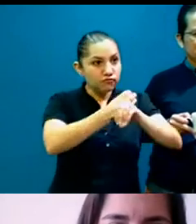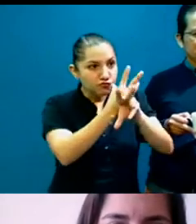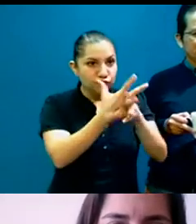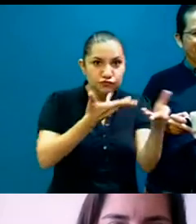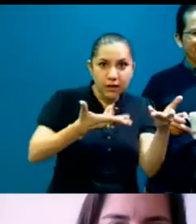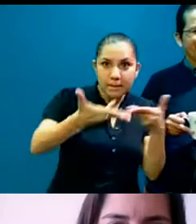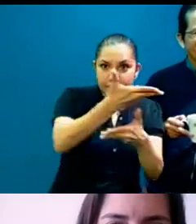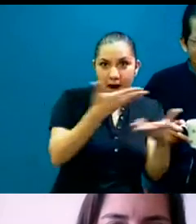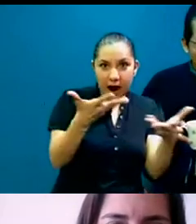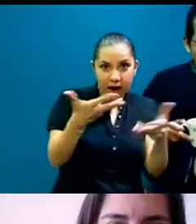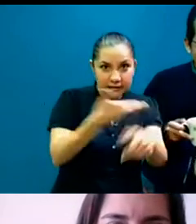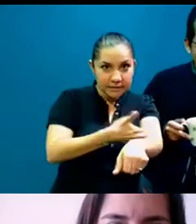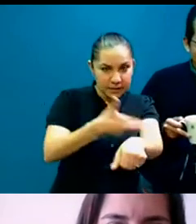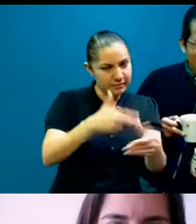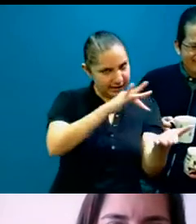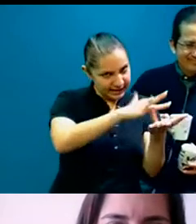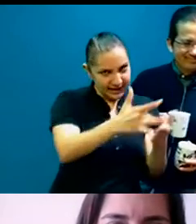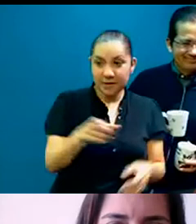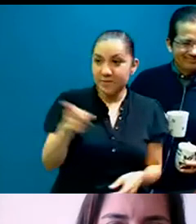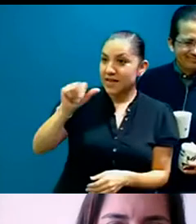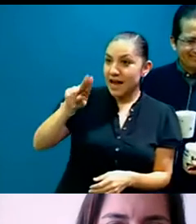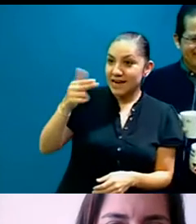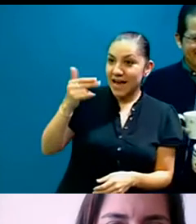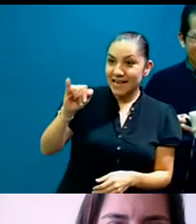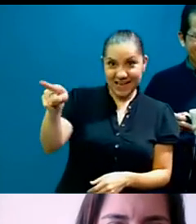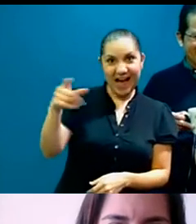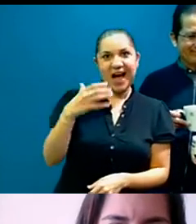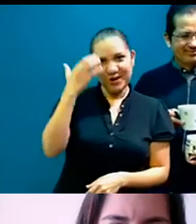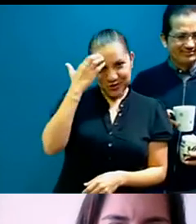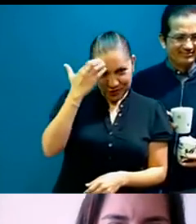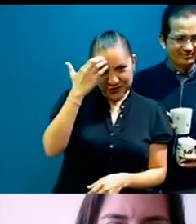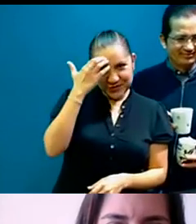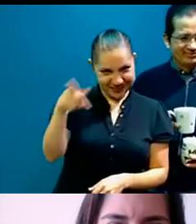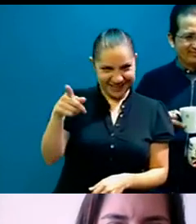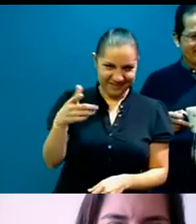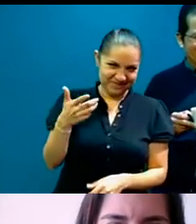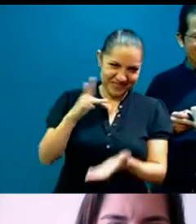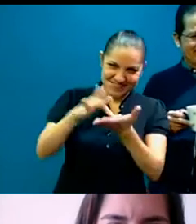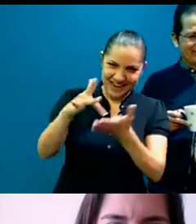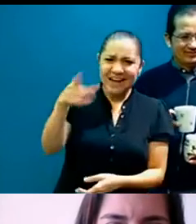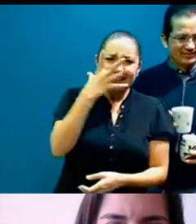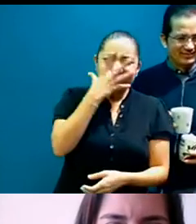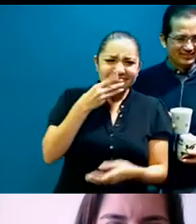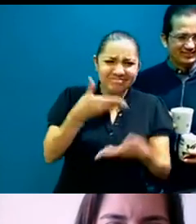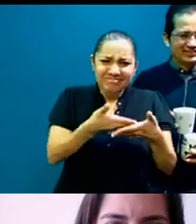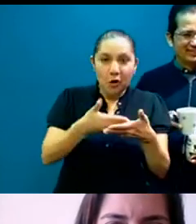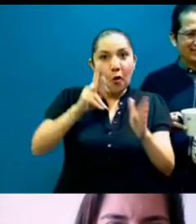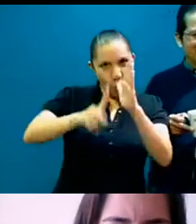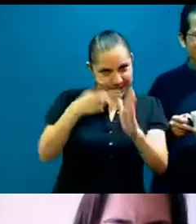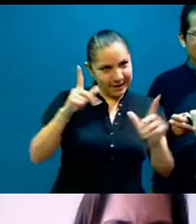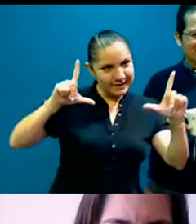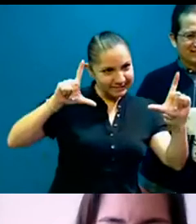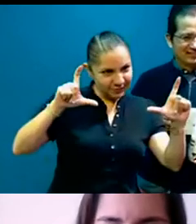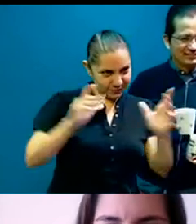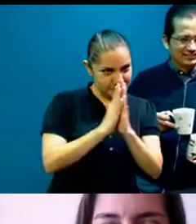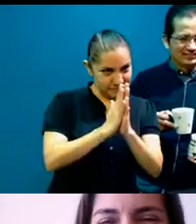gracias. Ay, ay, qué gusto conocerte también. Mira, qué preciosidad. Ay, no salió, tenemos que tomar otra vez la foto, no salió la bebé,